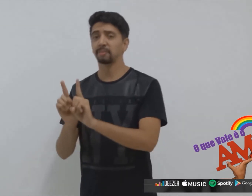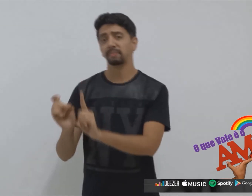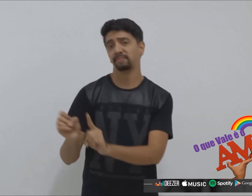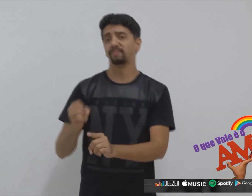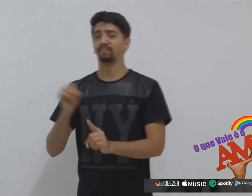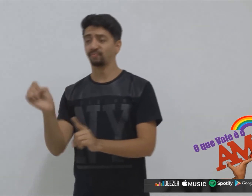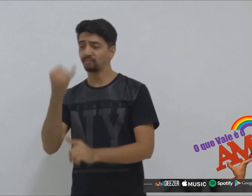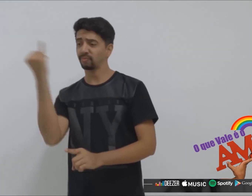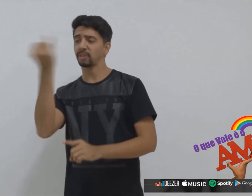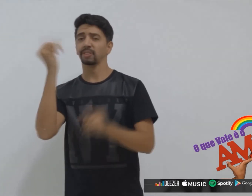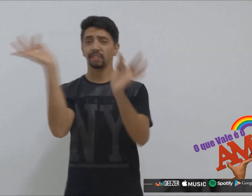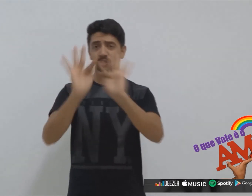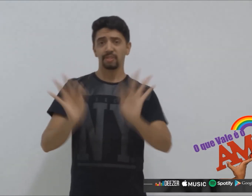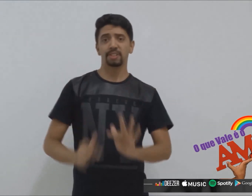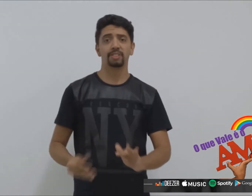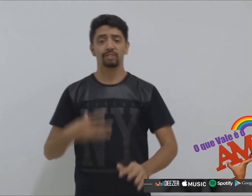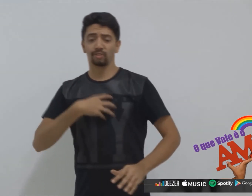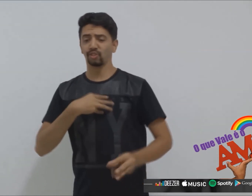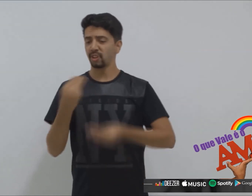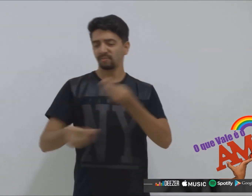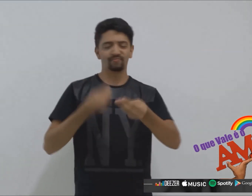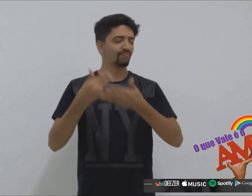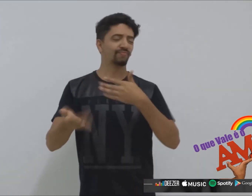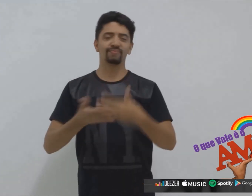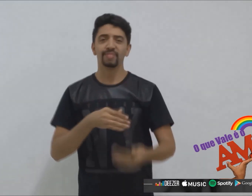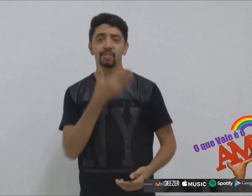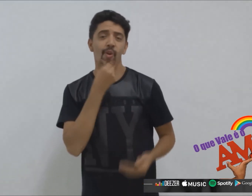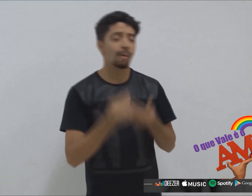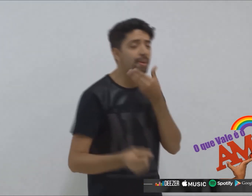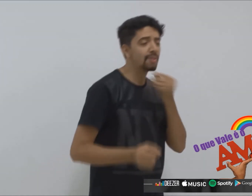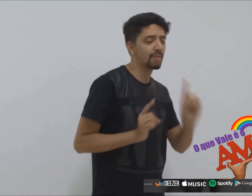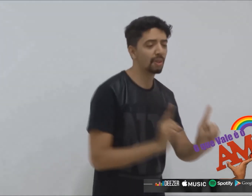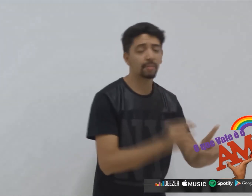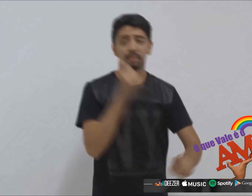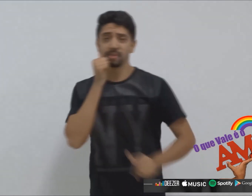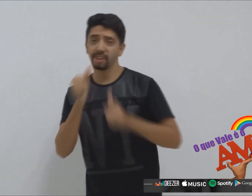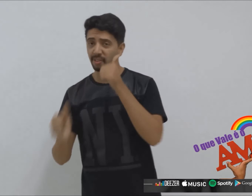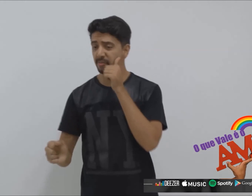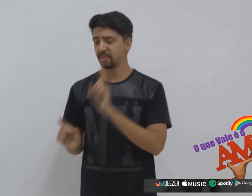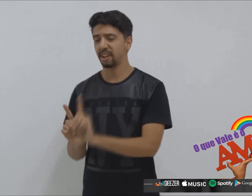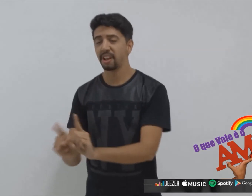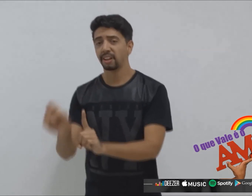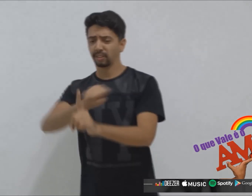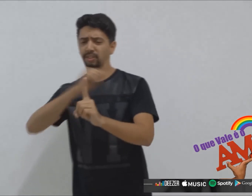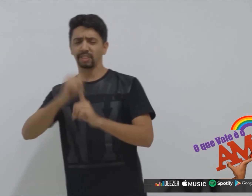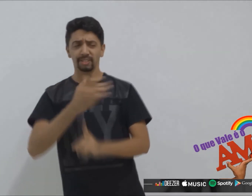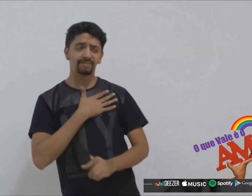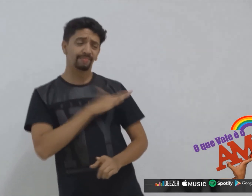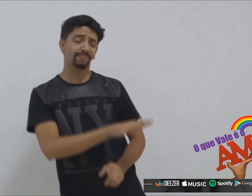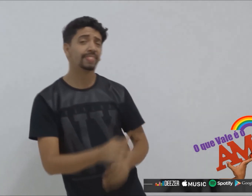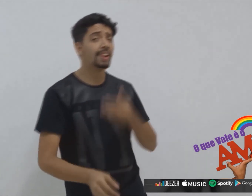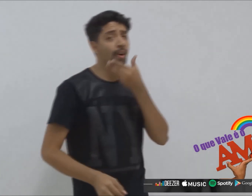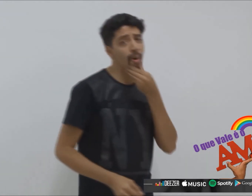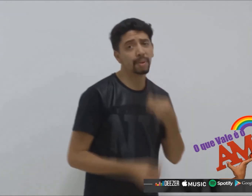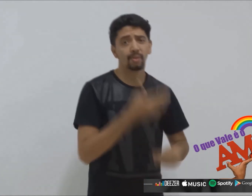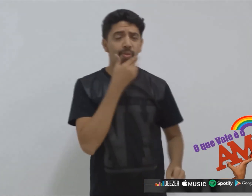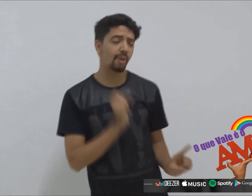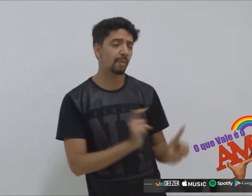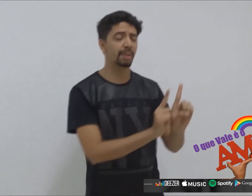importa se feliz, não importa como é Homem com homem, mulher com mulher Segundo o ditado, isso vira jacaré Mole com homem,